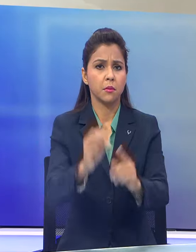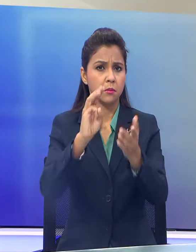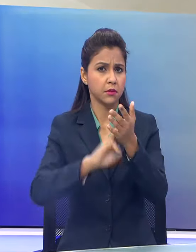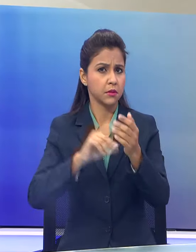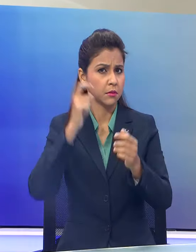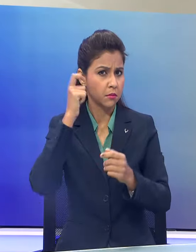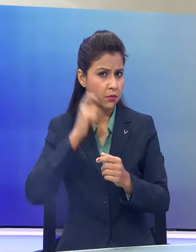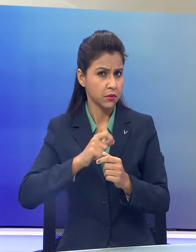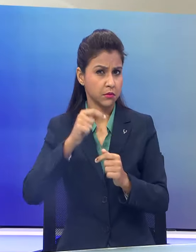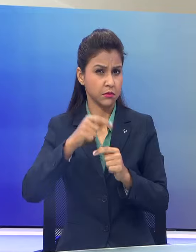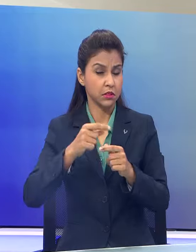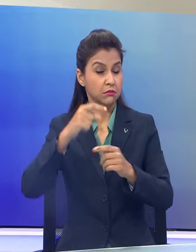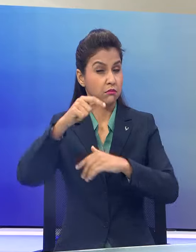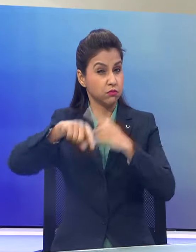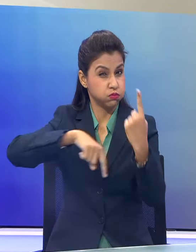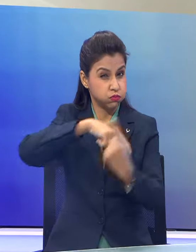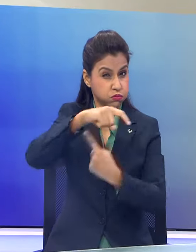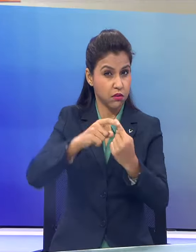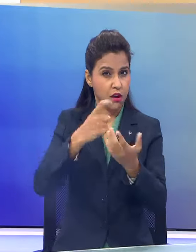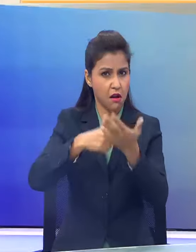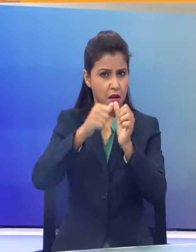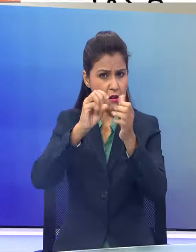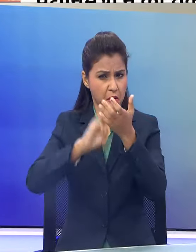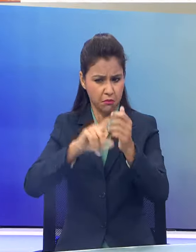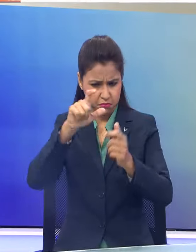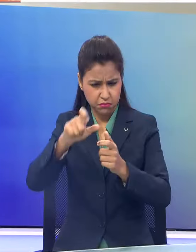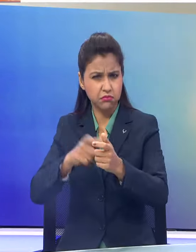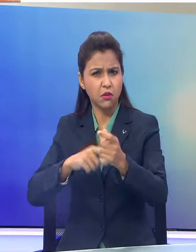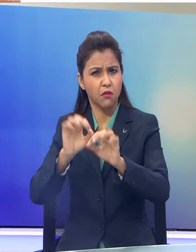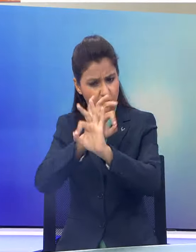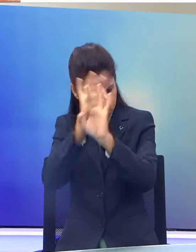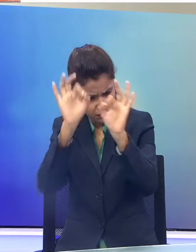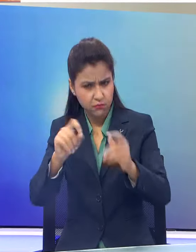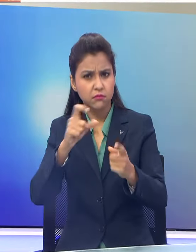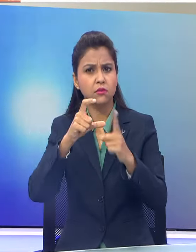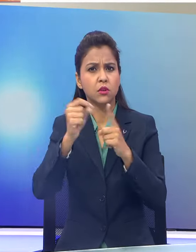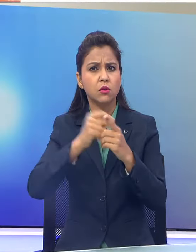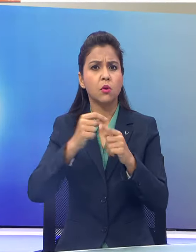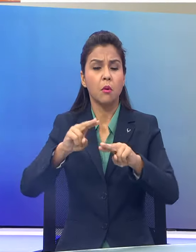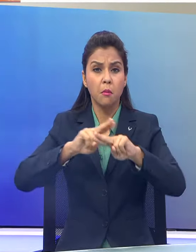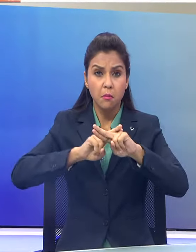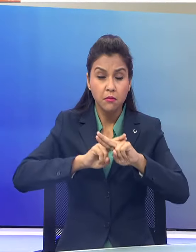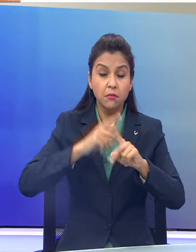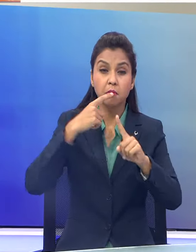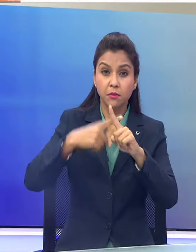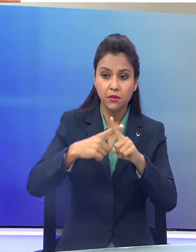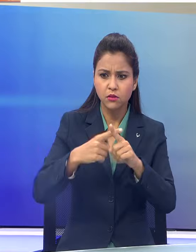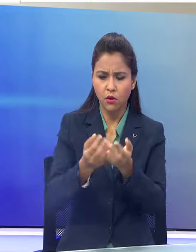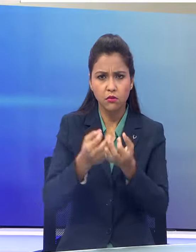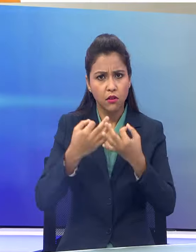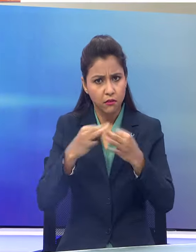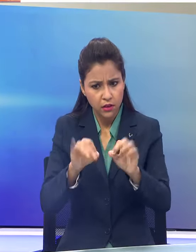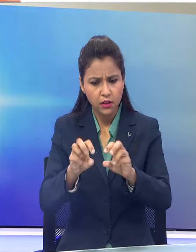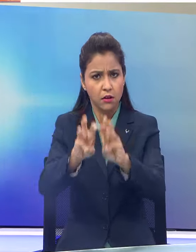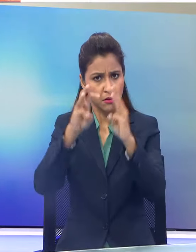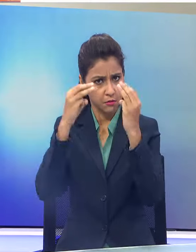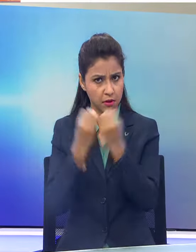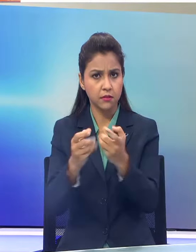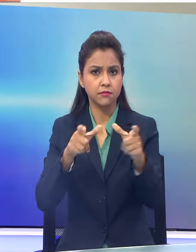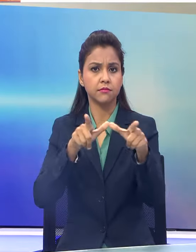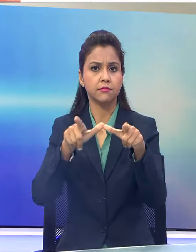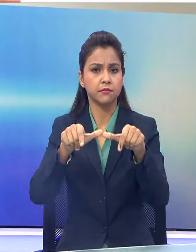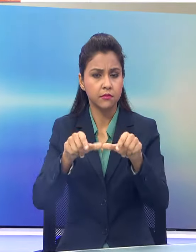प्रधानमंत्री नरीजरुमूदी ने चकरवार्त रेमल से ने पटने की तयारियां और राहत उपायों की समीक्षा के लिए बैठक की अध्यक्षता की